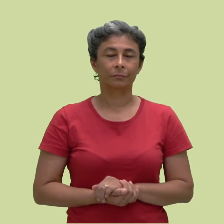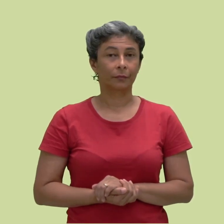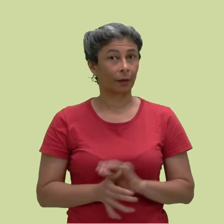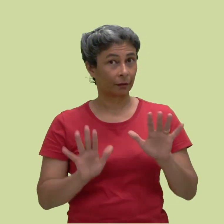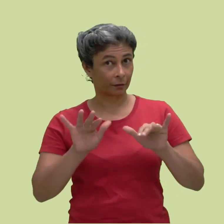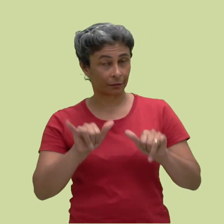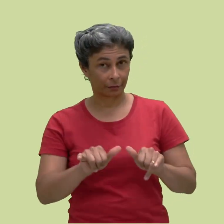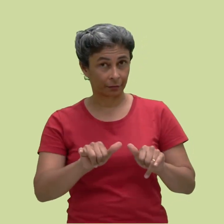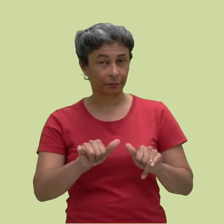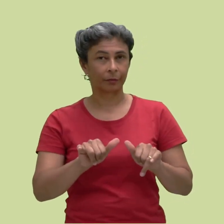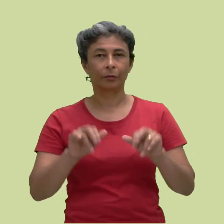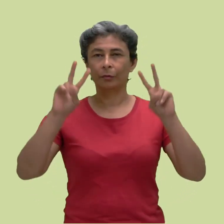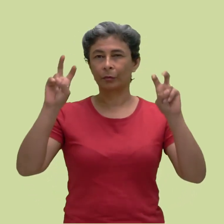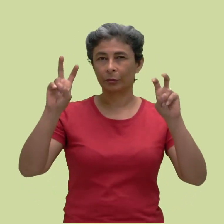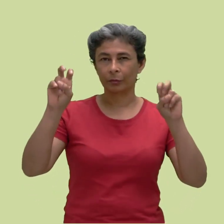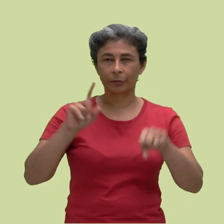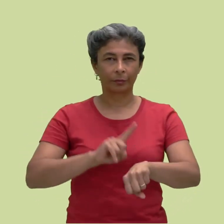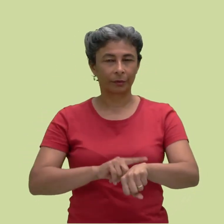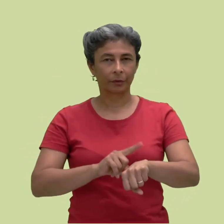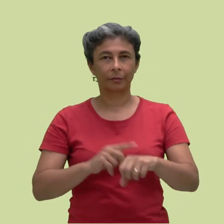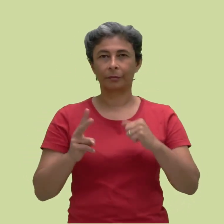E assim encerramos o tópico de tempos verbais